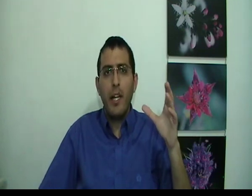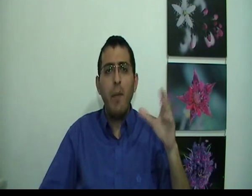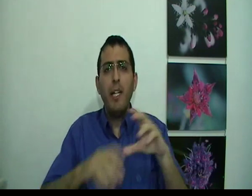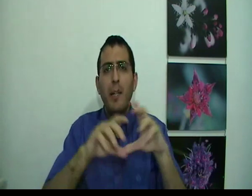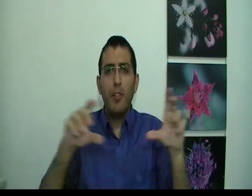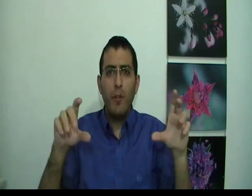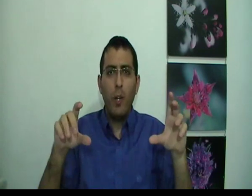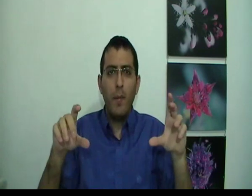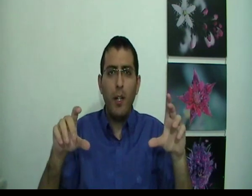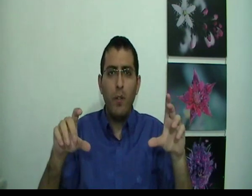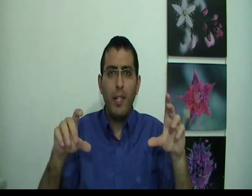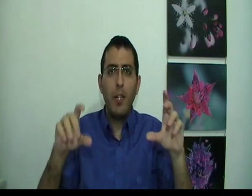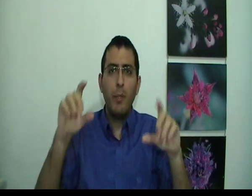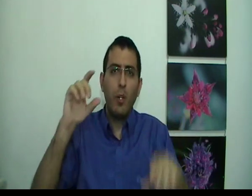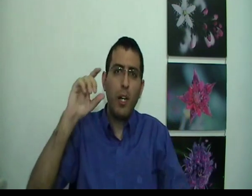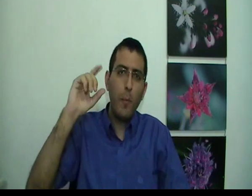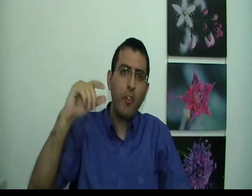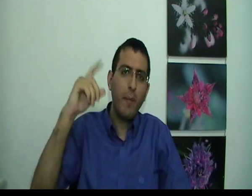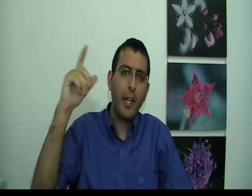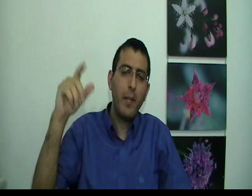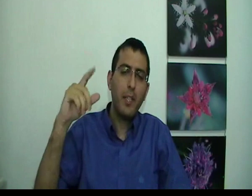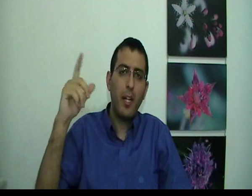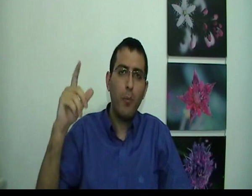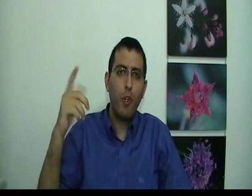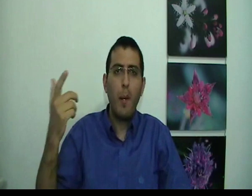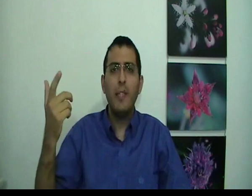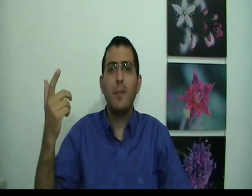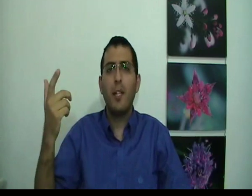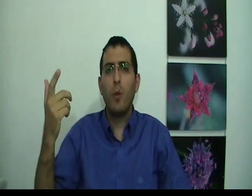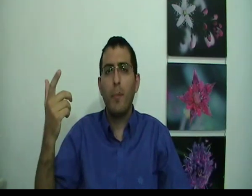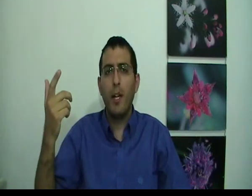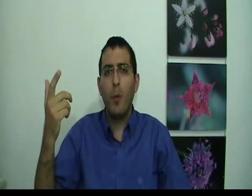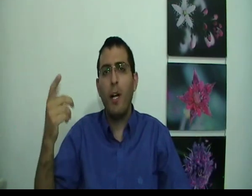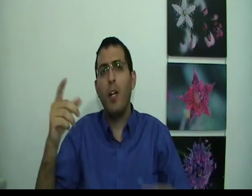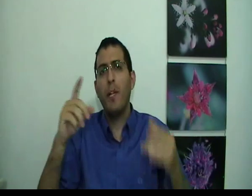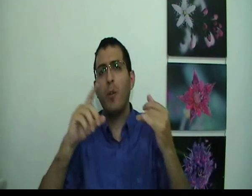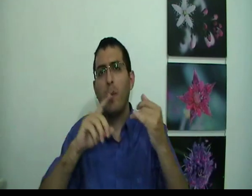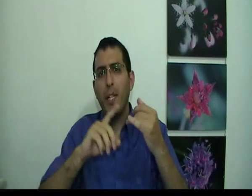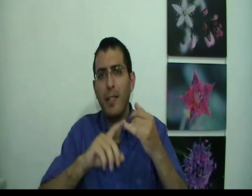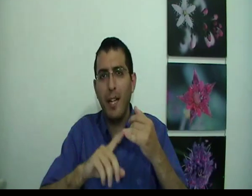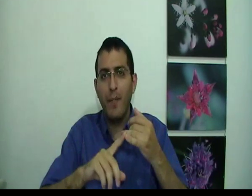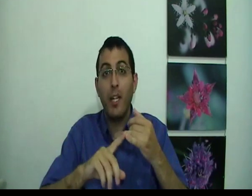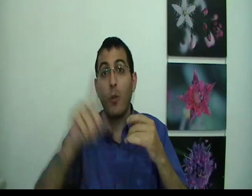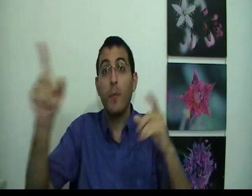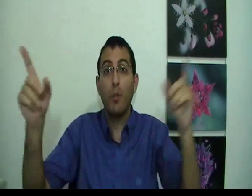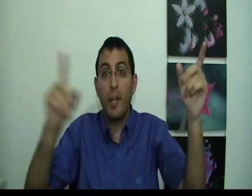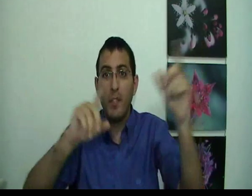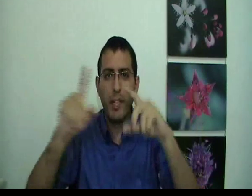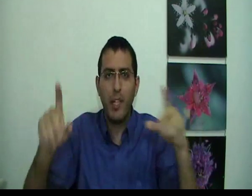אם בן אדם עכשיו חולם חלום ואנחנו בתור החלום עכשיו מקרינים את החלום שלו, מה בעצם אנחנו רואים בחלום? בחלום אנחנו רואים בני אדם, אנחנו רואים אותו נגיד מתווכח עם